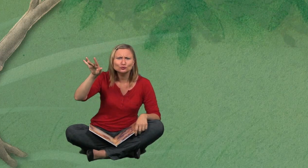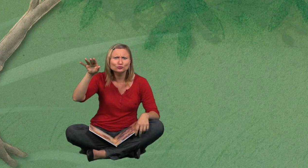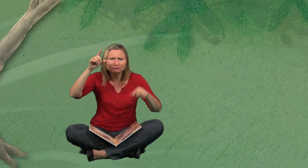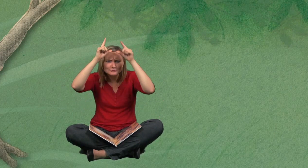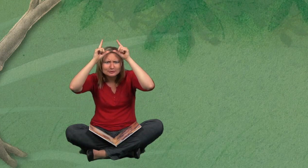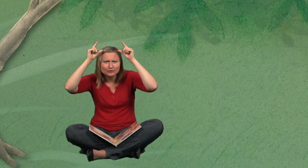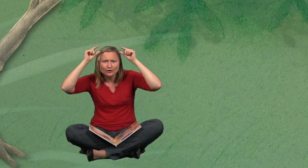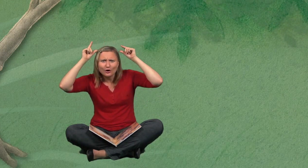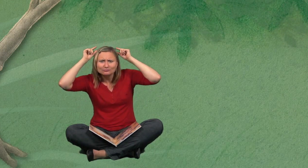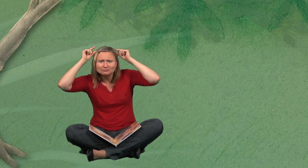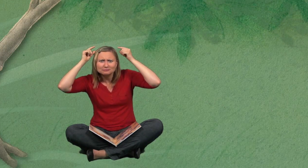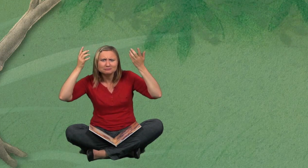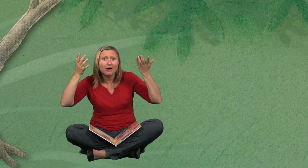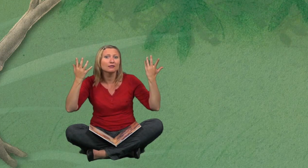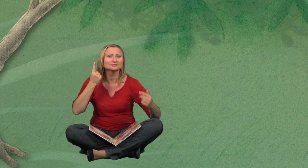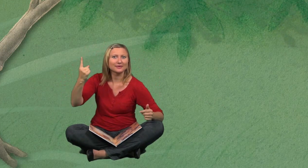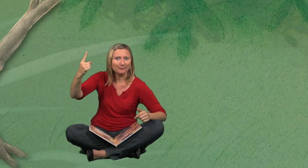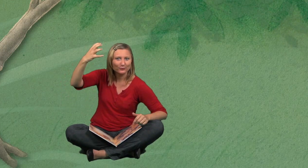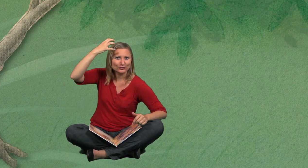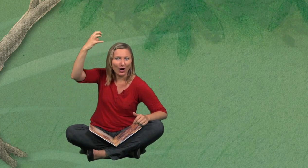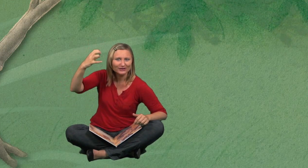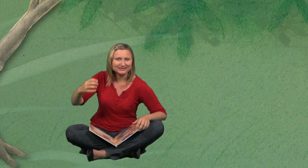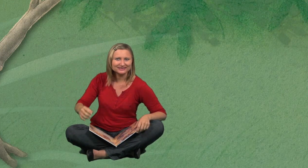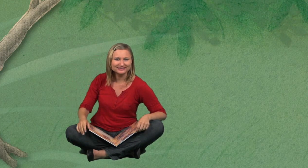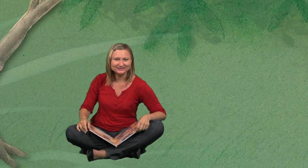Wie ihr sehen könnt, hat er eine Krone auf. Das bedeutet, er ist der König.